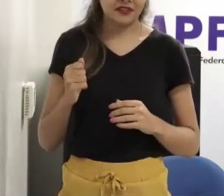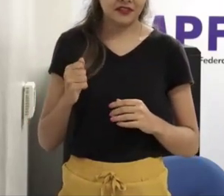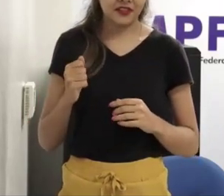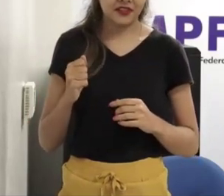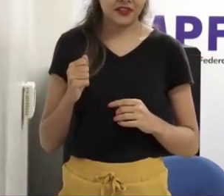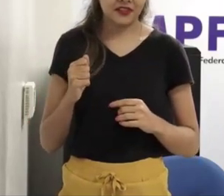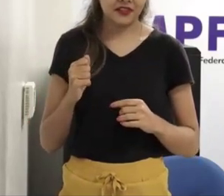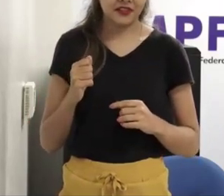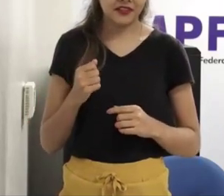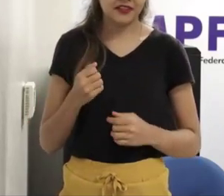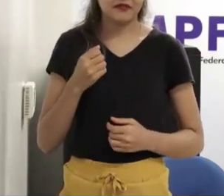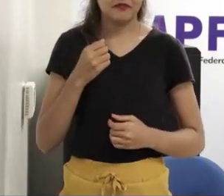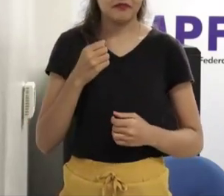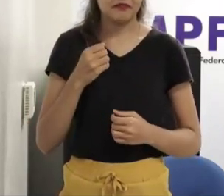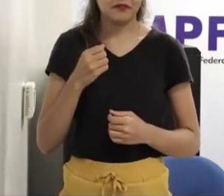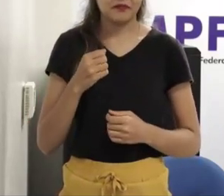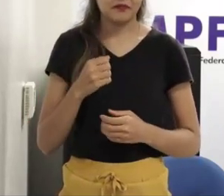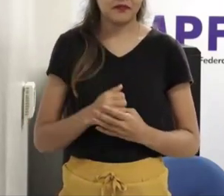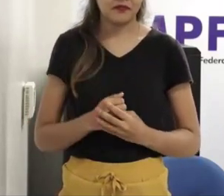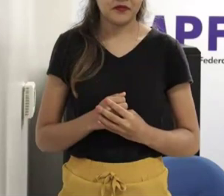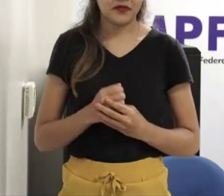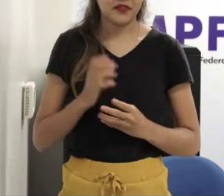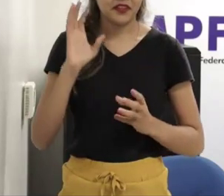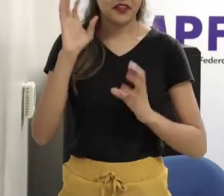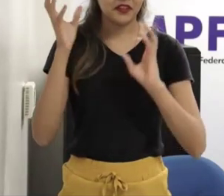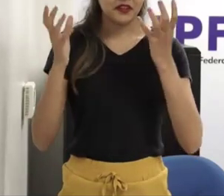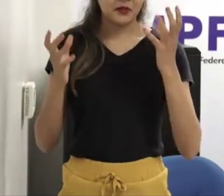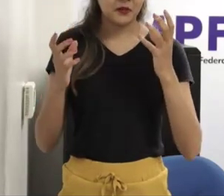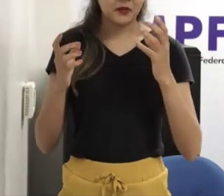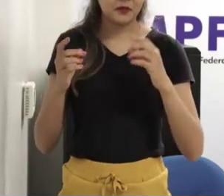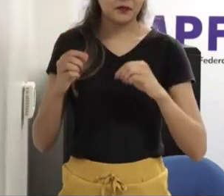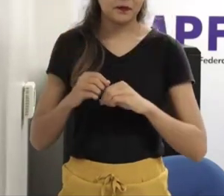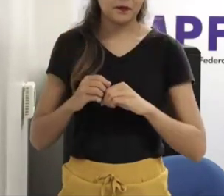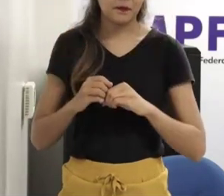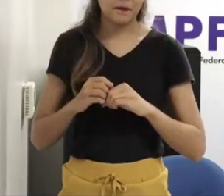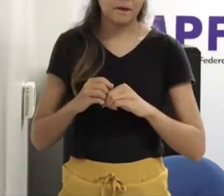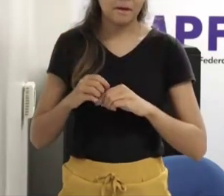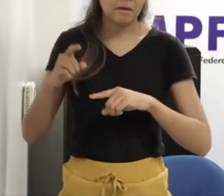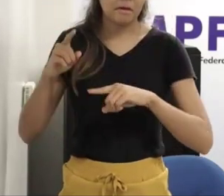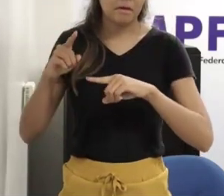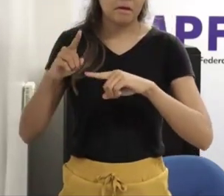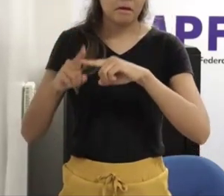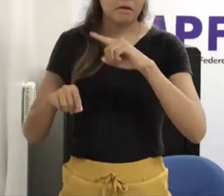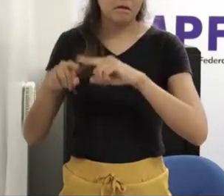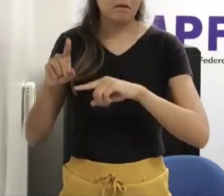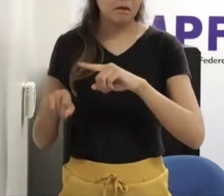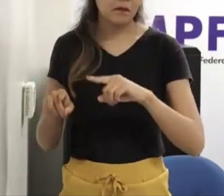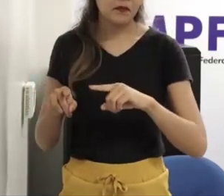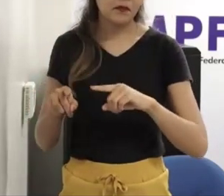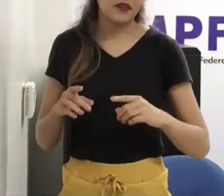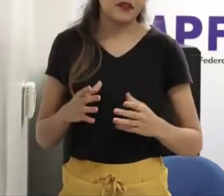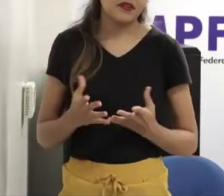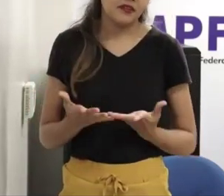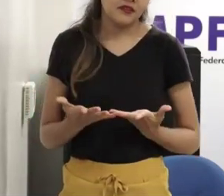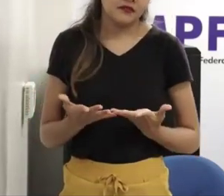olha lá o que a esquerda faz a esquerda às vezes joga uma coisa para a direita olha o que a direita está propondo e eles estão propondo mesmo